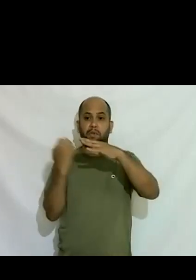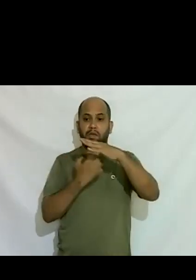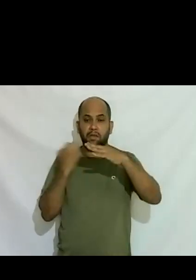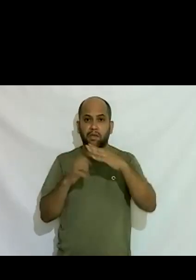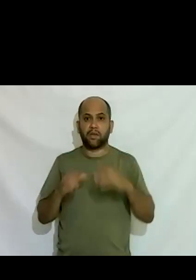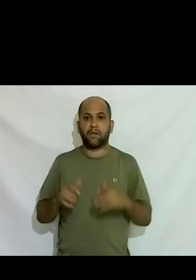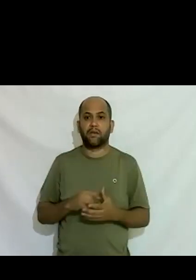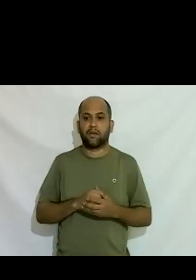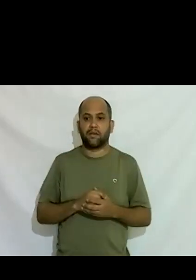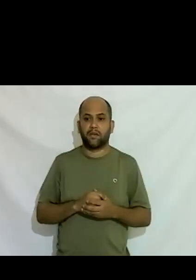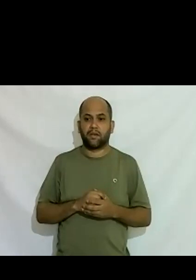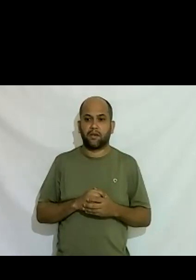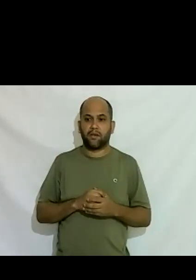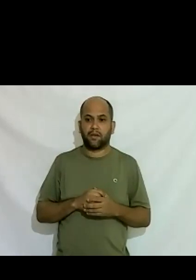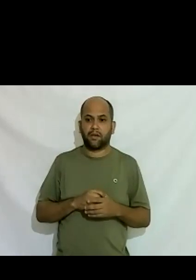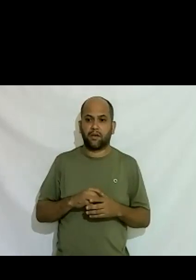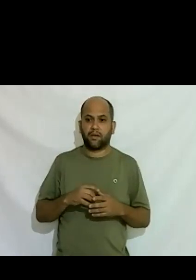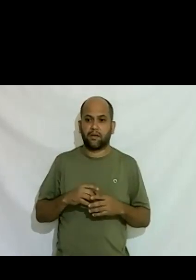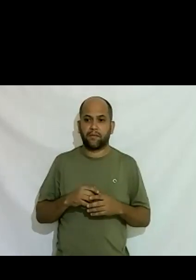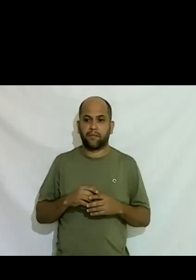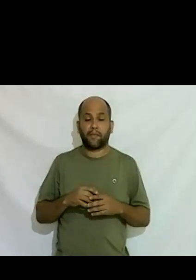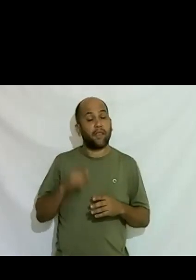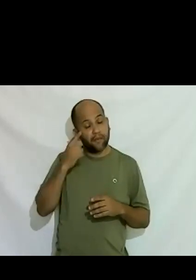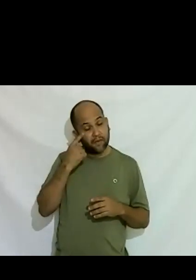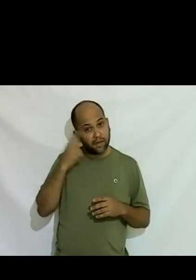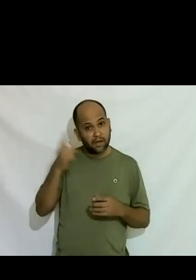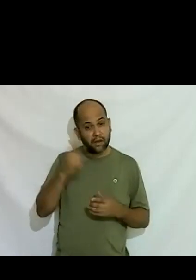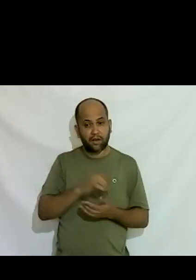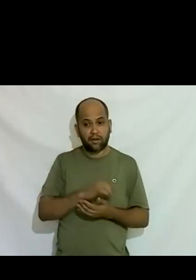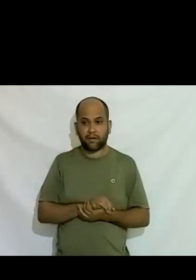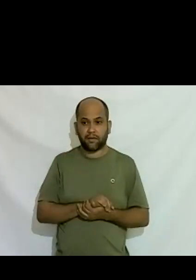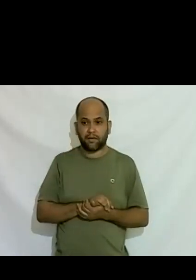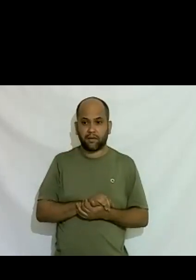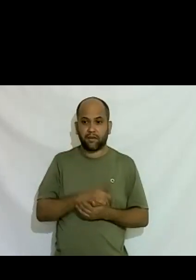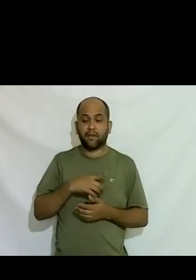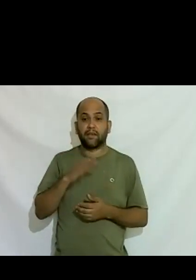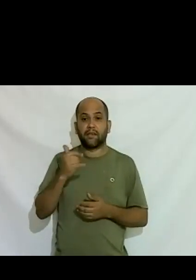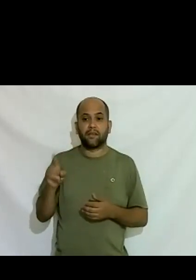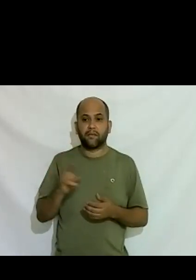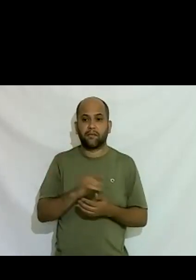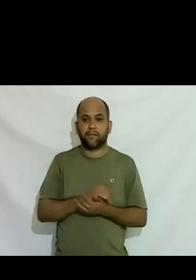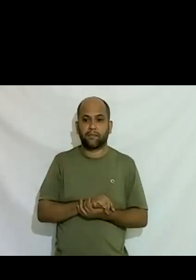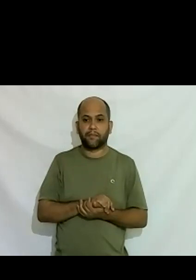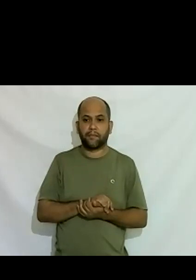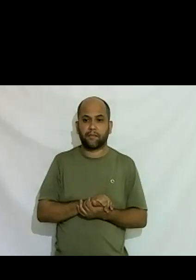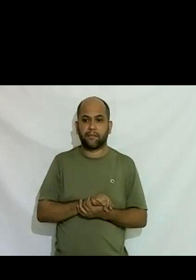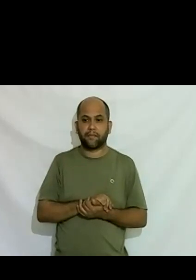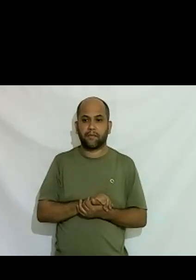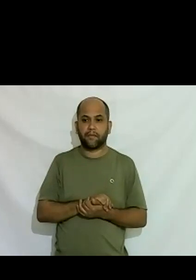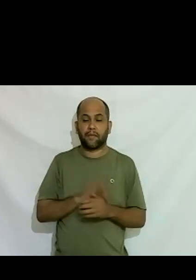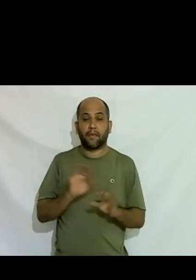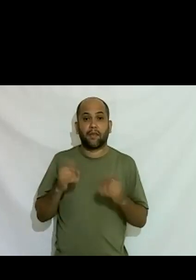empresas podem verificar não estou mentindo basta olhar vai lá e olha quem são essas pessoas então